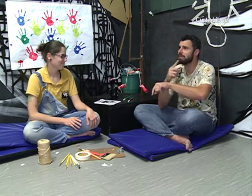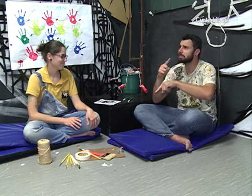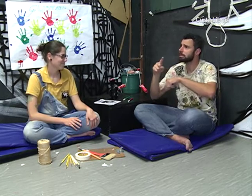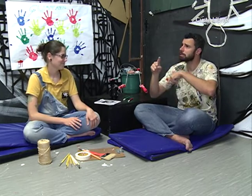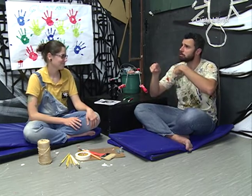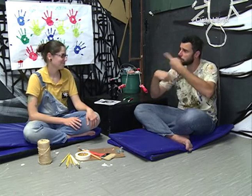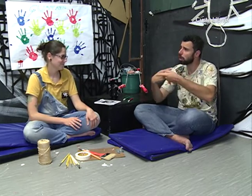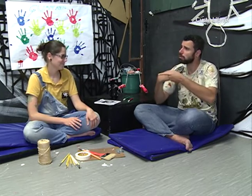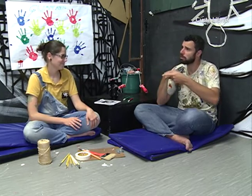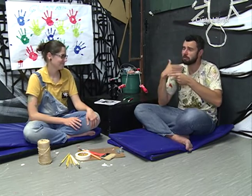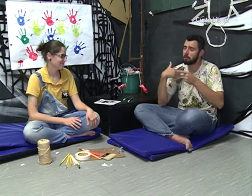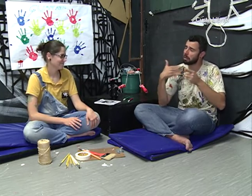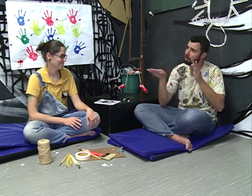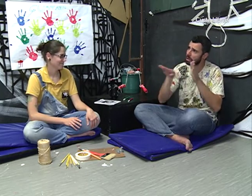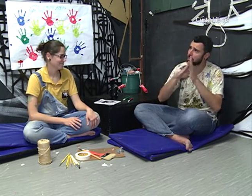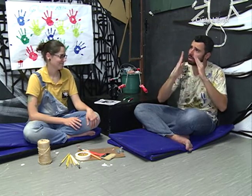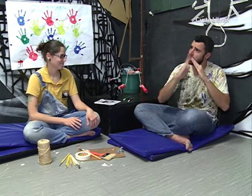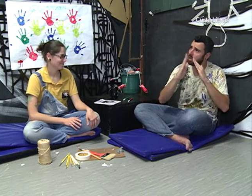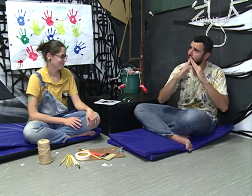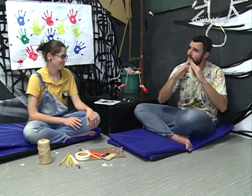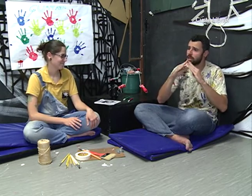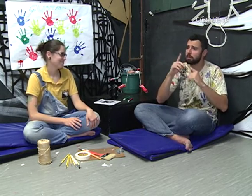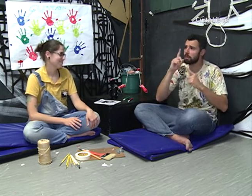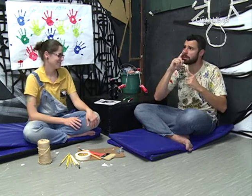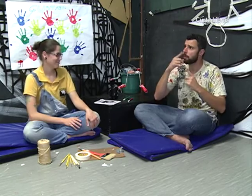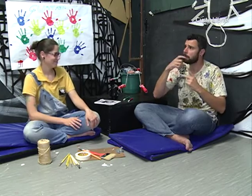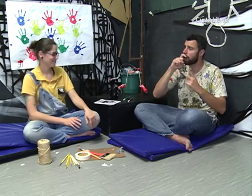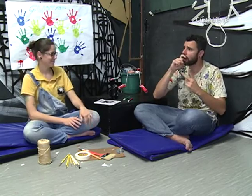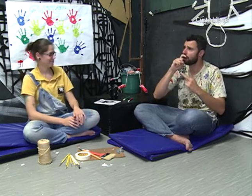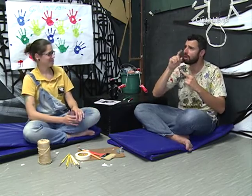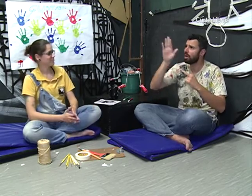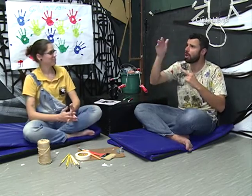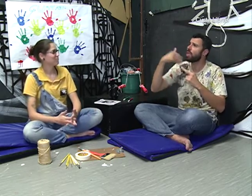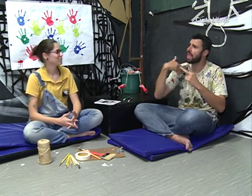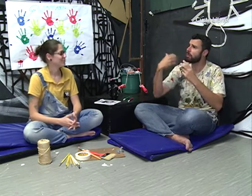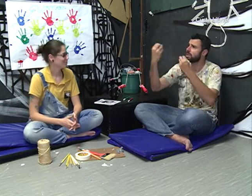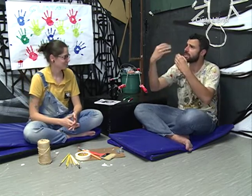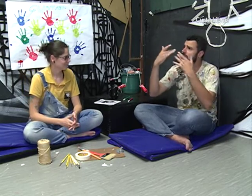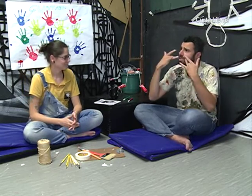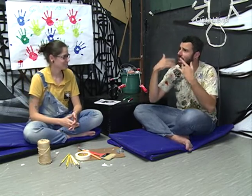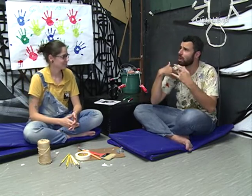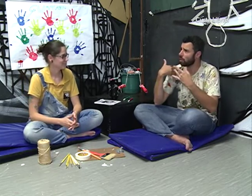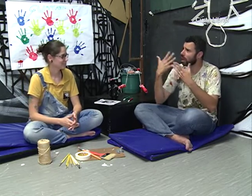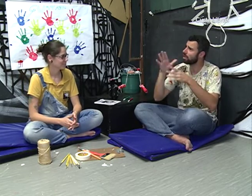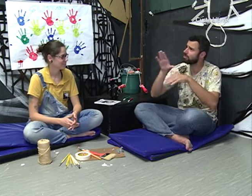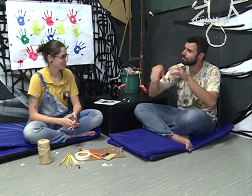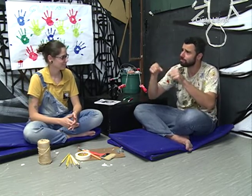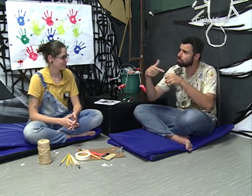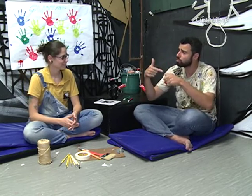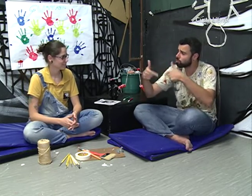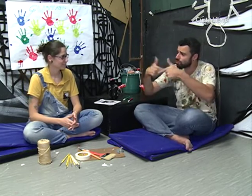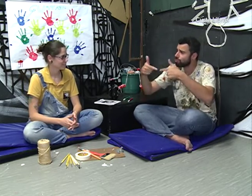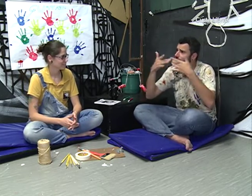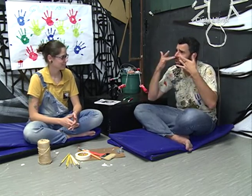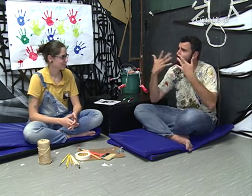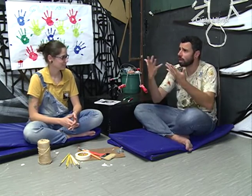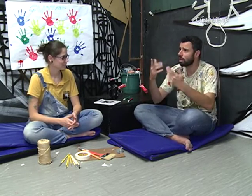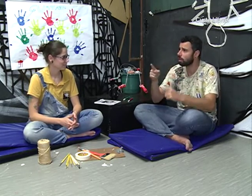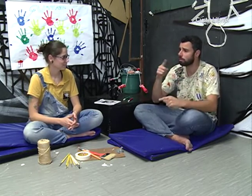Ao chegar em casa, conversei com meus pais, porque eu resolvi aprender sobre o teatro. Trabalhar com isso, mas minha família foi